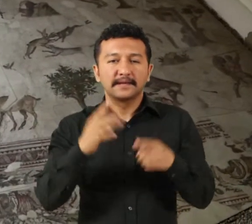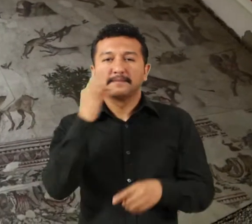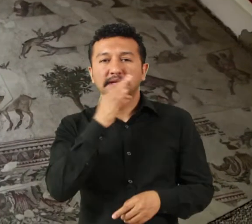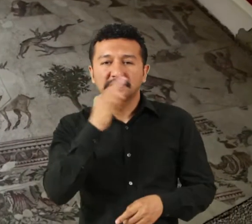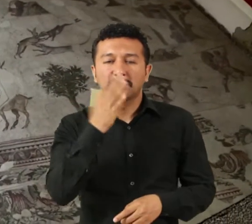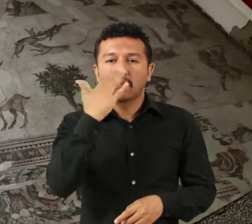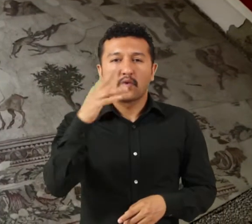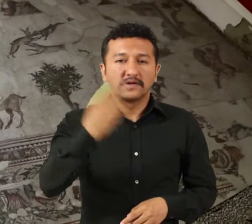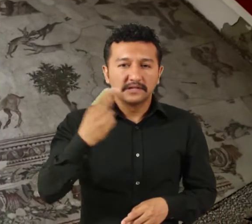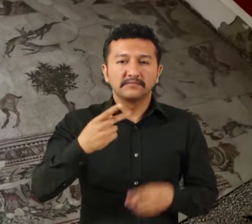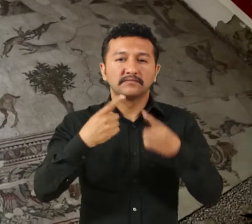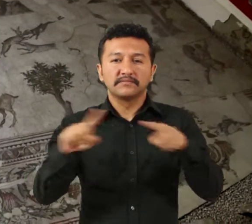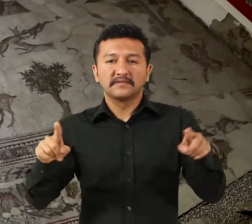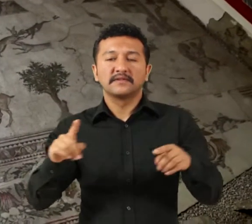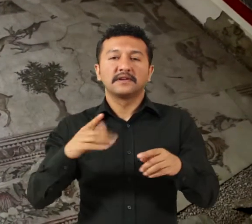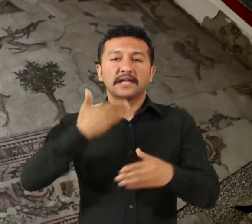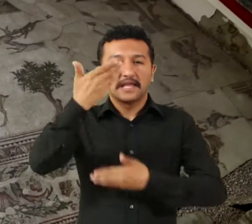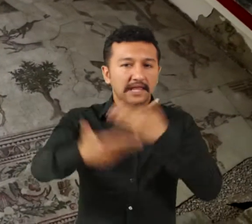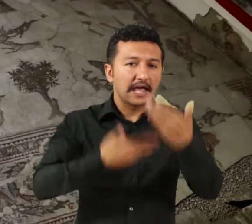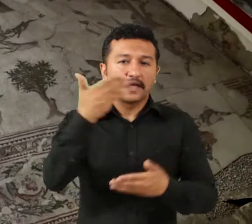çeşitli destanlardan unsurlar yer almaktadır.